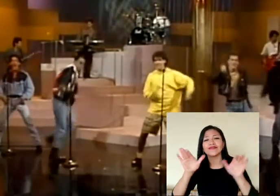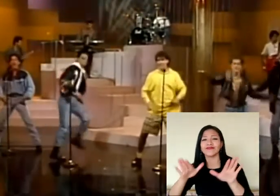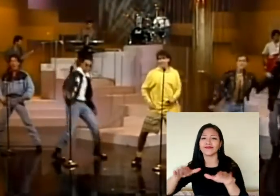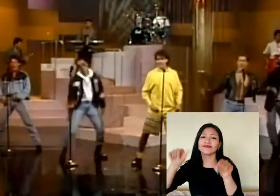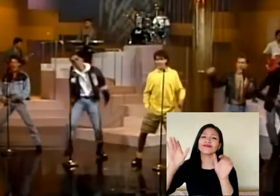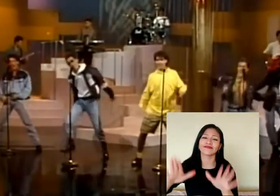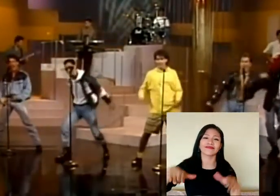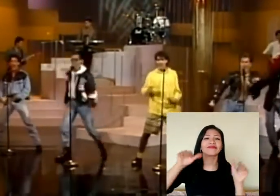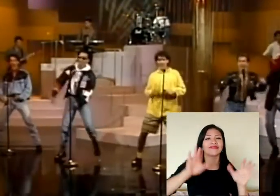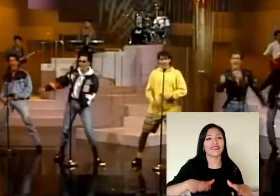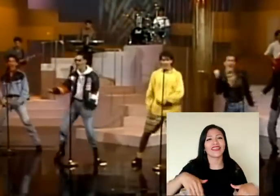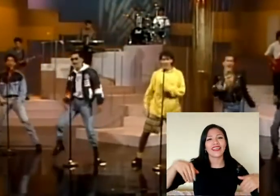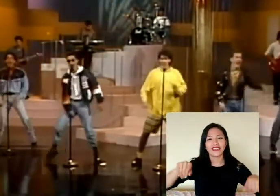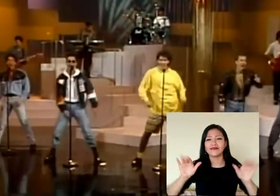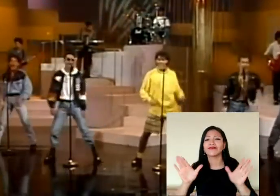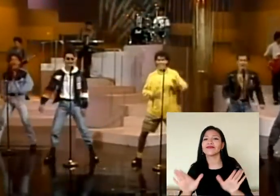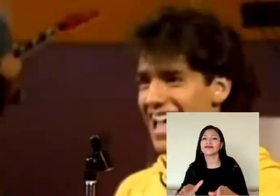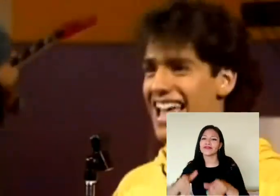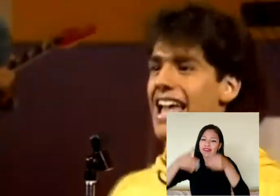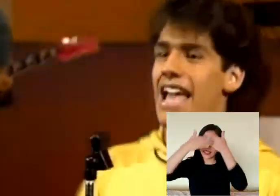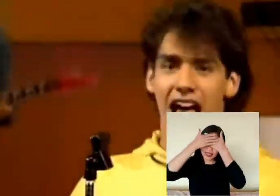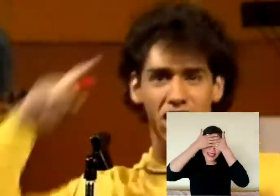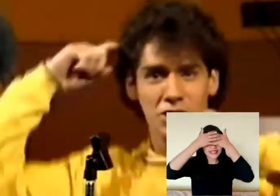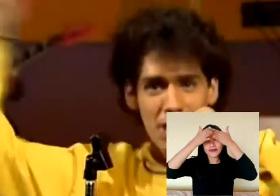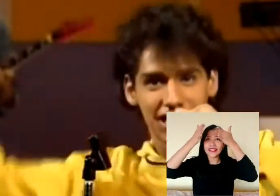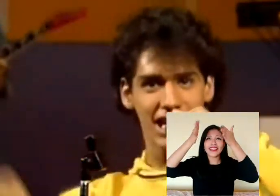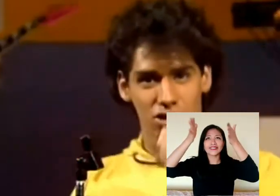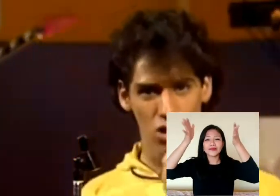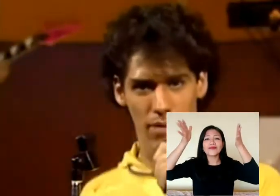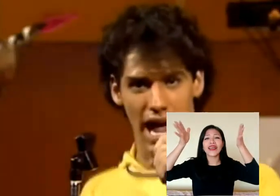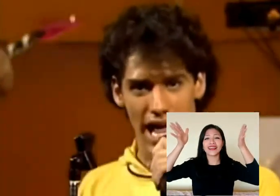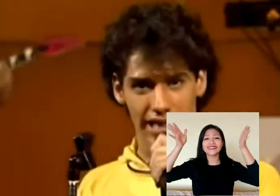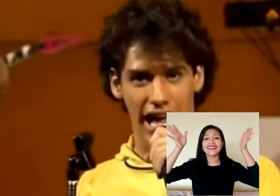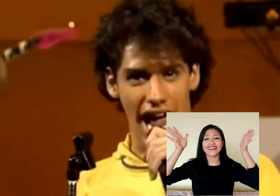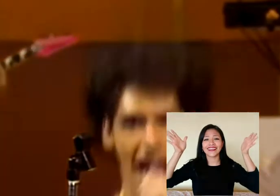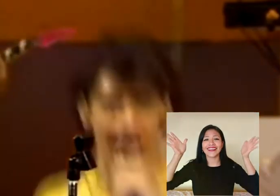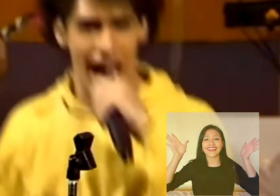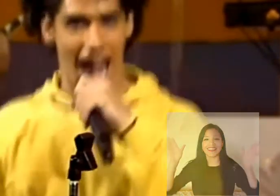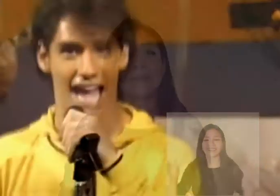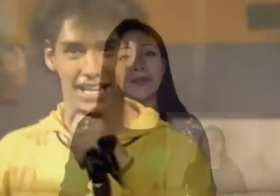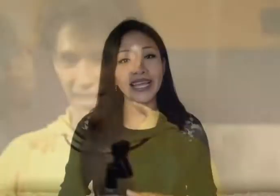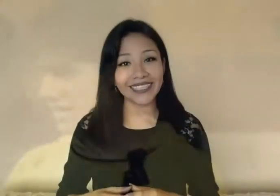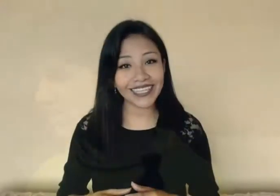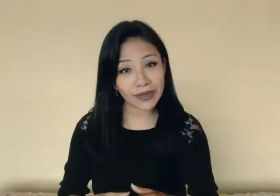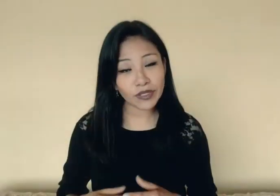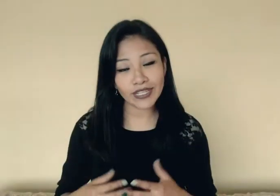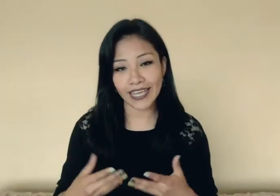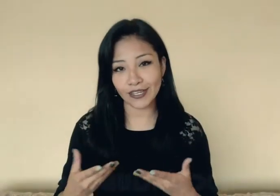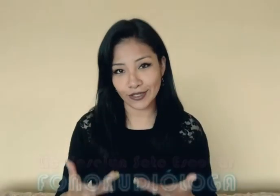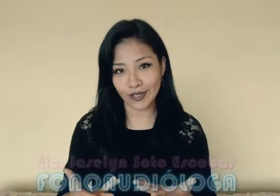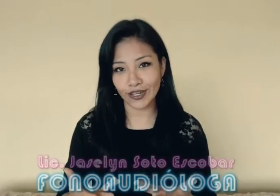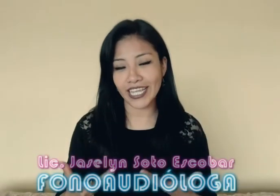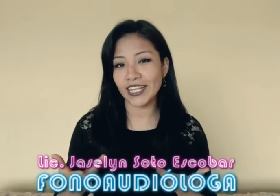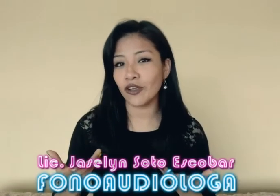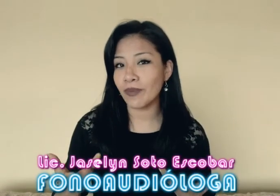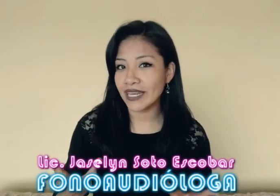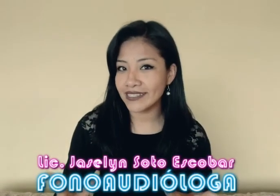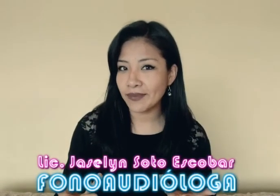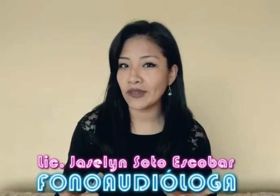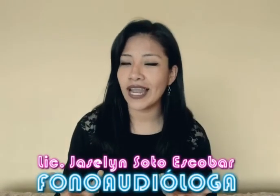vuela, despierta tu mente. Practiquemos la inclusión y normalicemos la